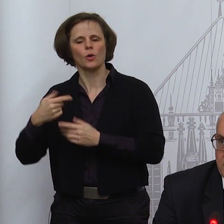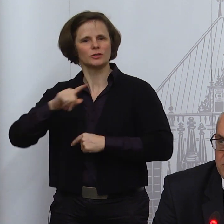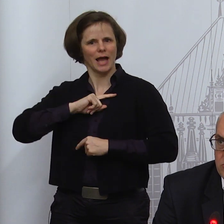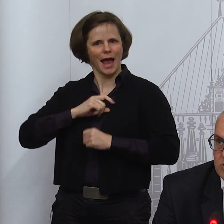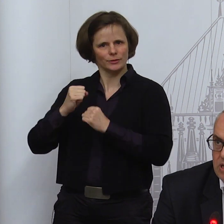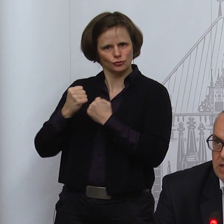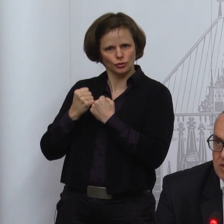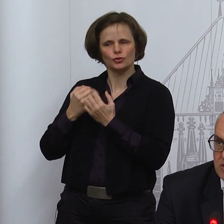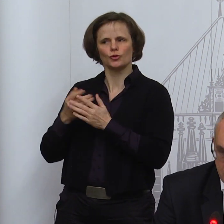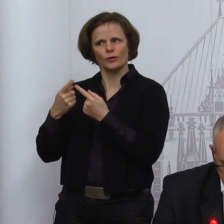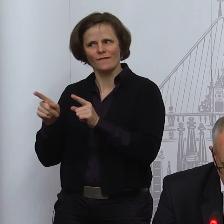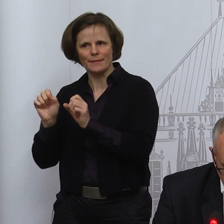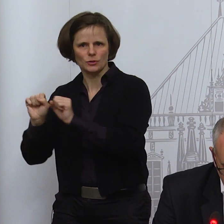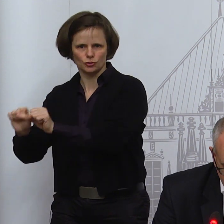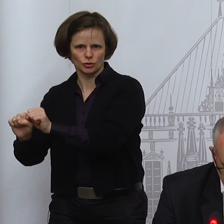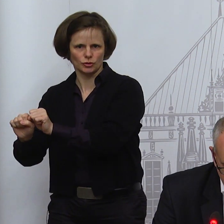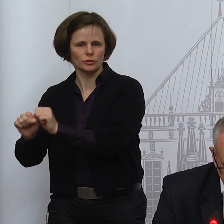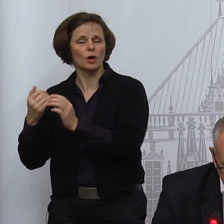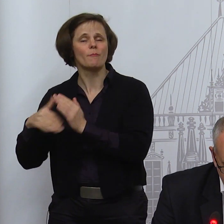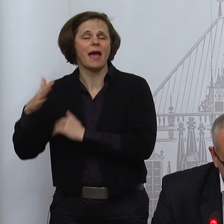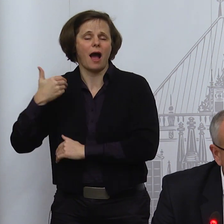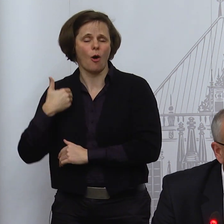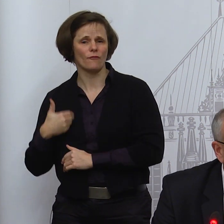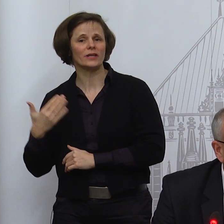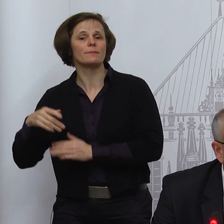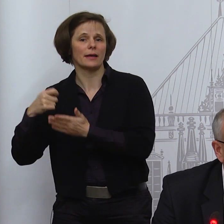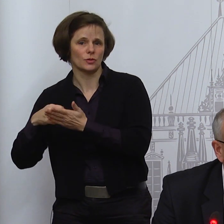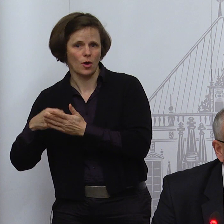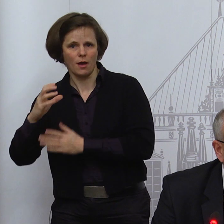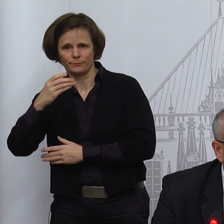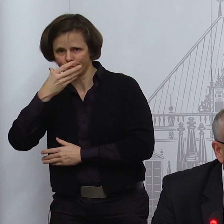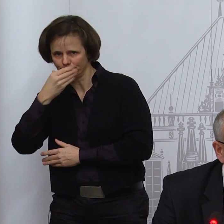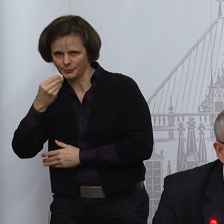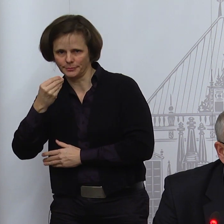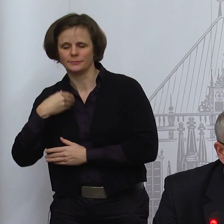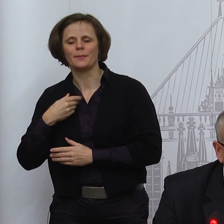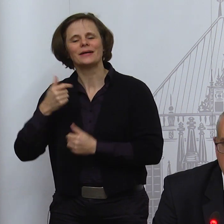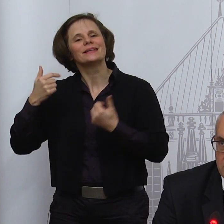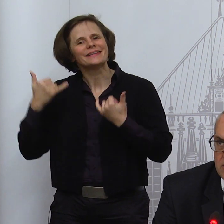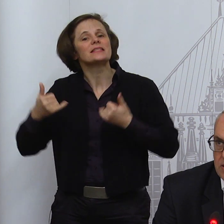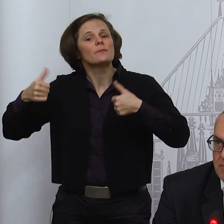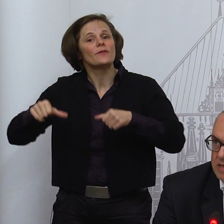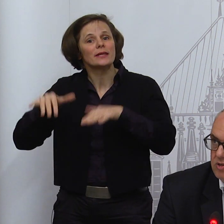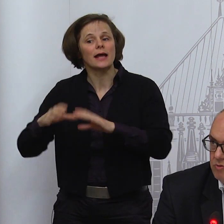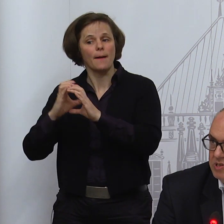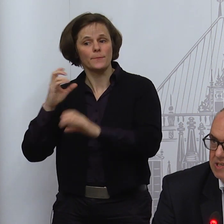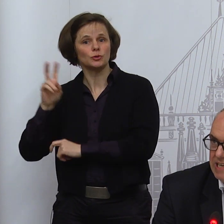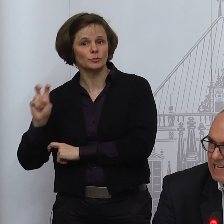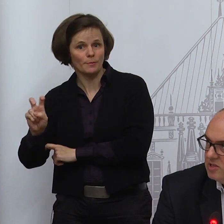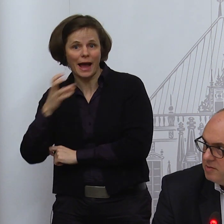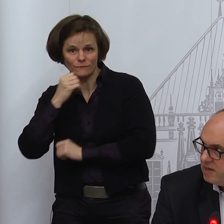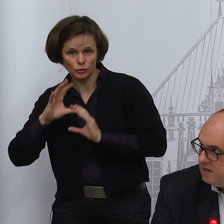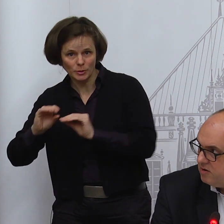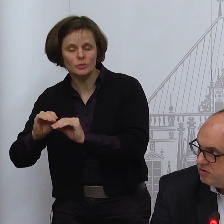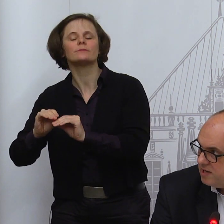Fremdschutz, sind allerdings wesentlich aufwendiger. Wir werden noch diskutieren, wie wir diesen Beschluss am besten umsetzen.